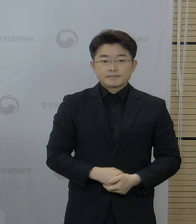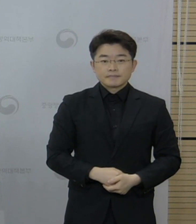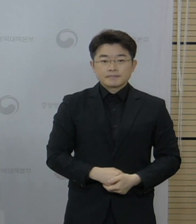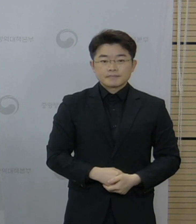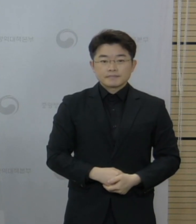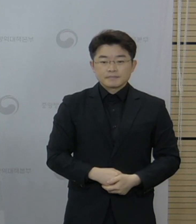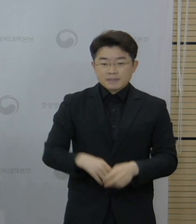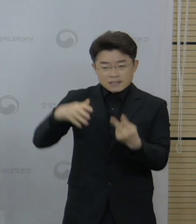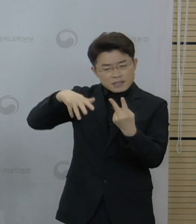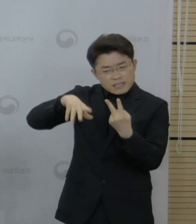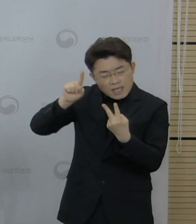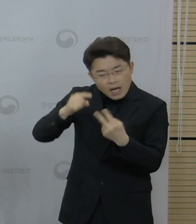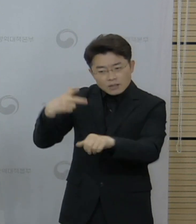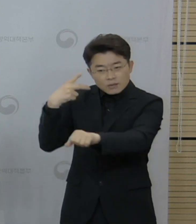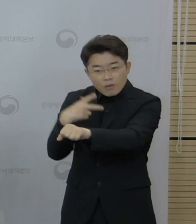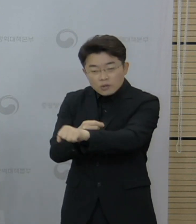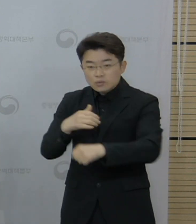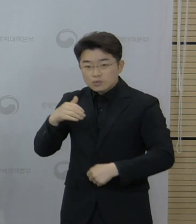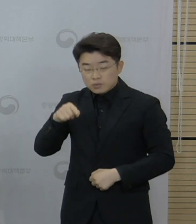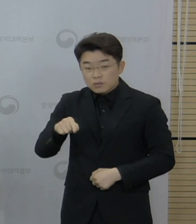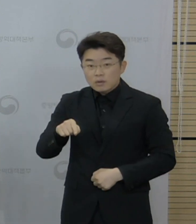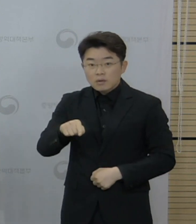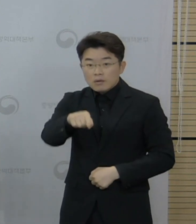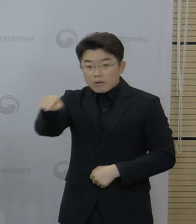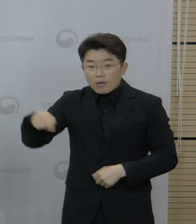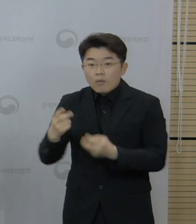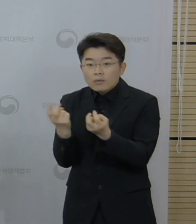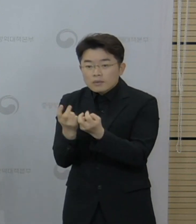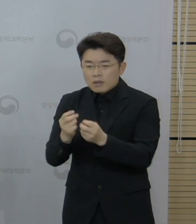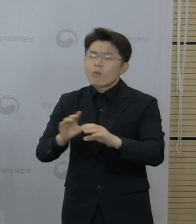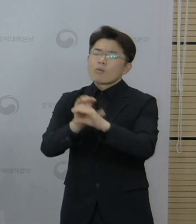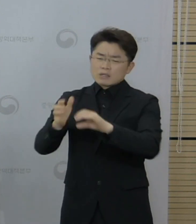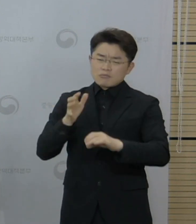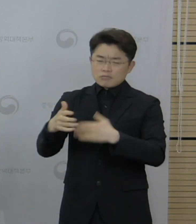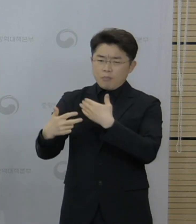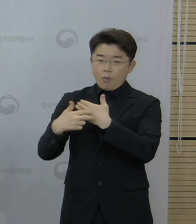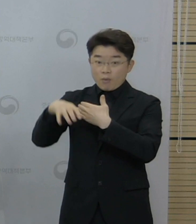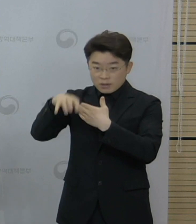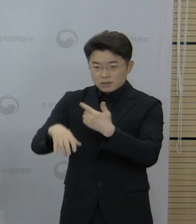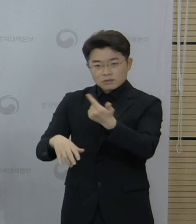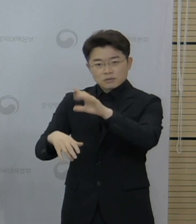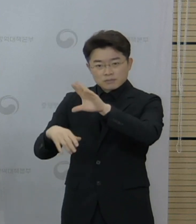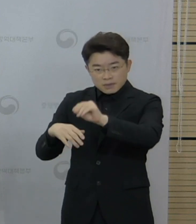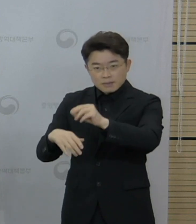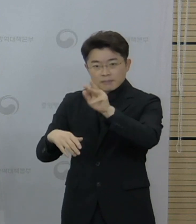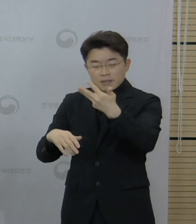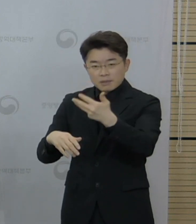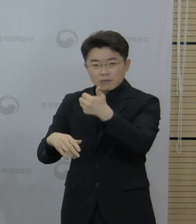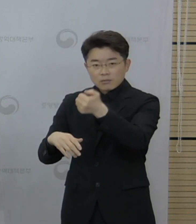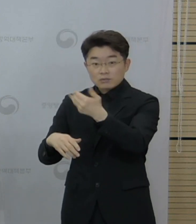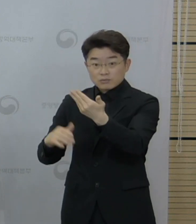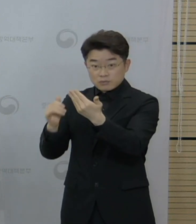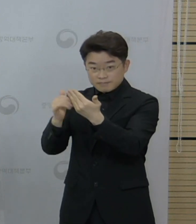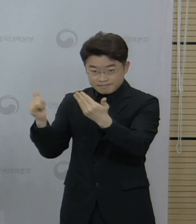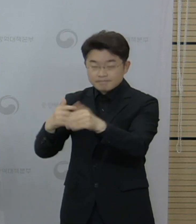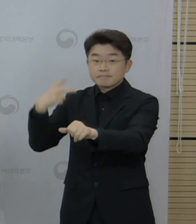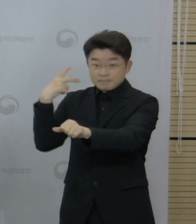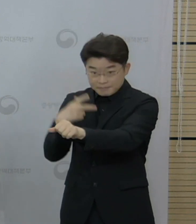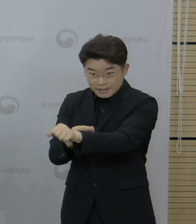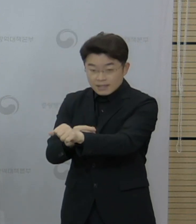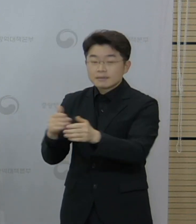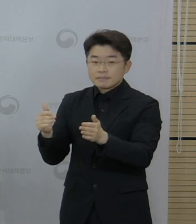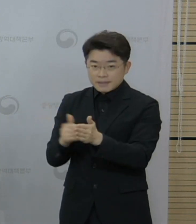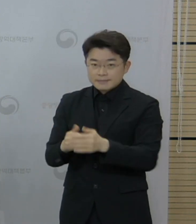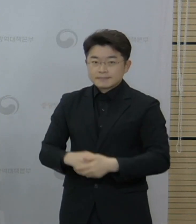2차 접종이 진행 중인 코로나19 치료 병원의 경우 6만 859명이 1차